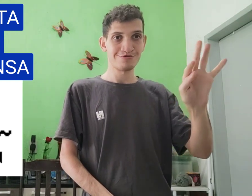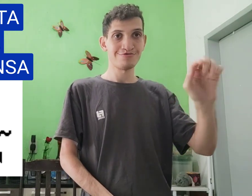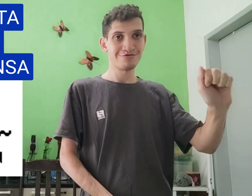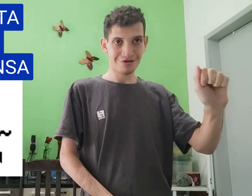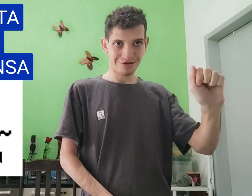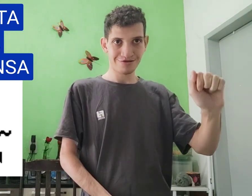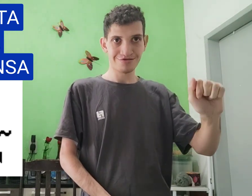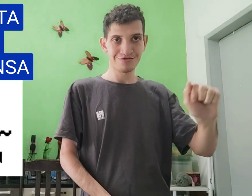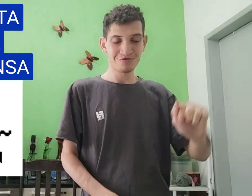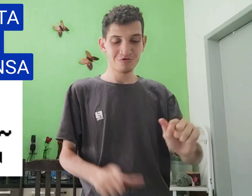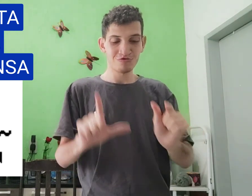alta.